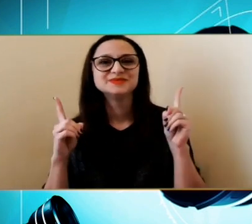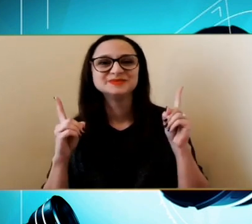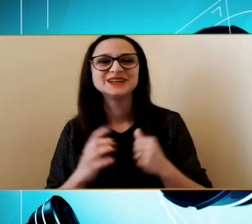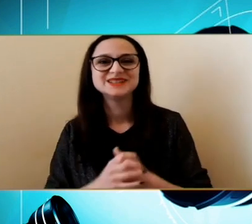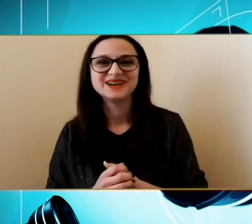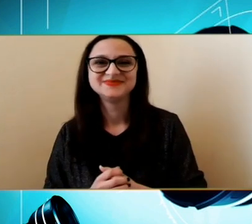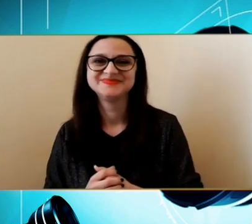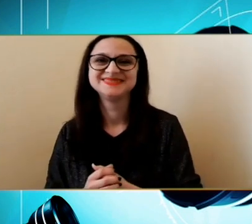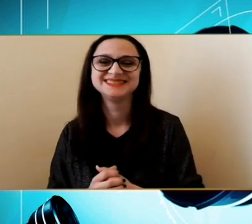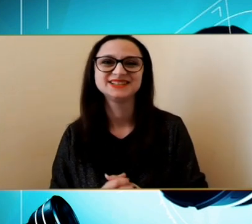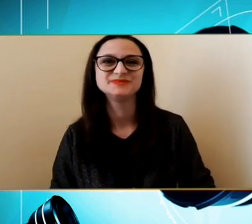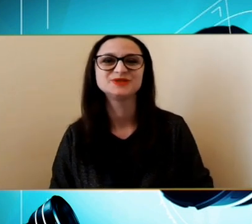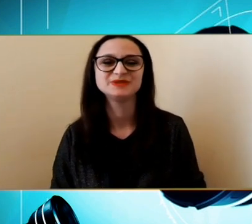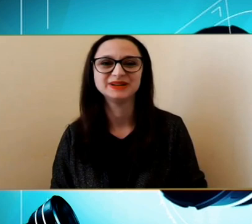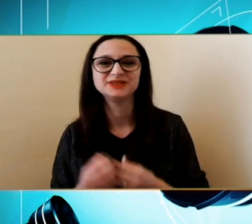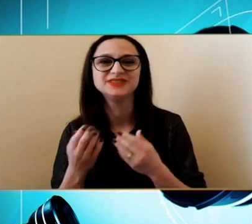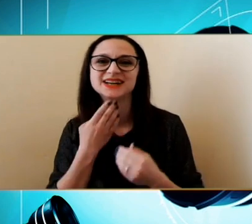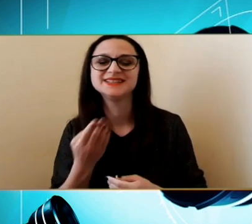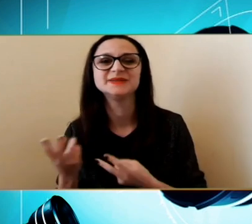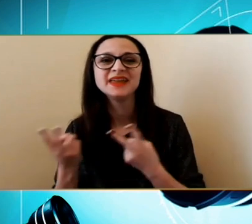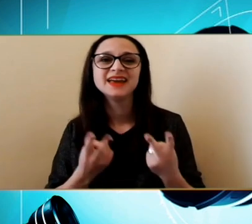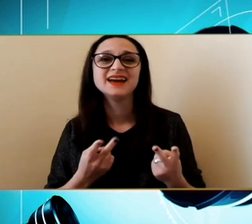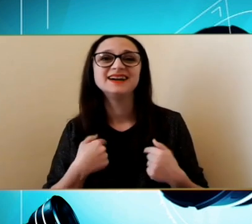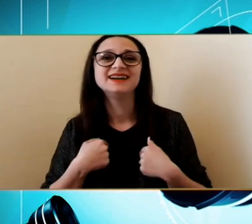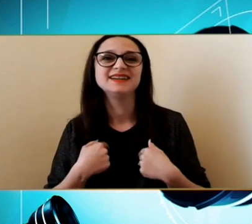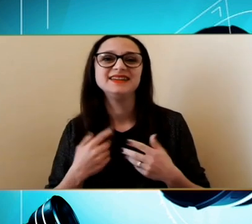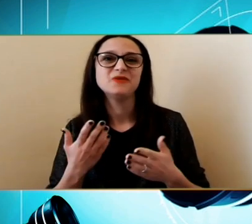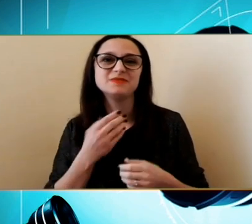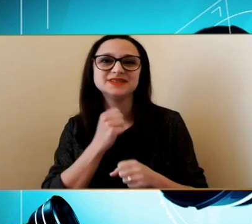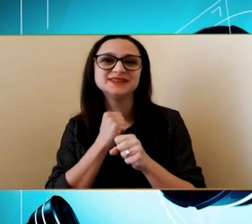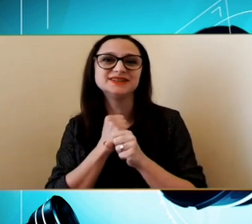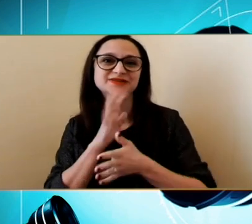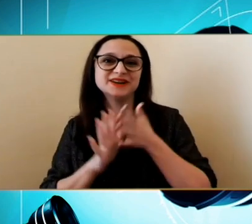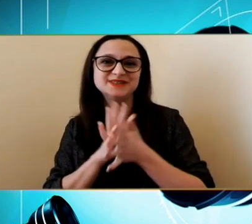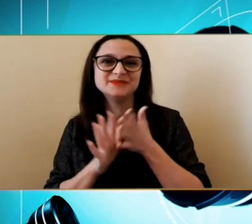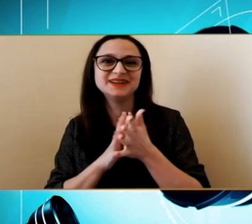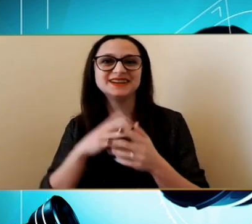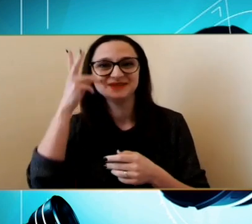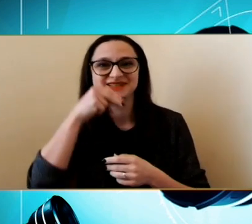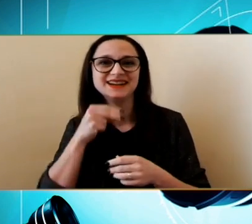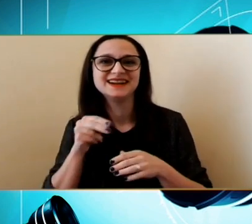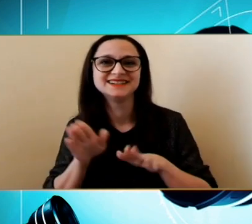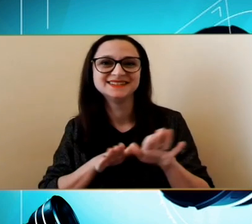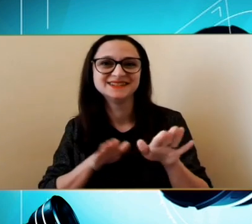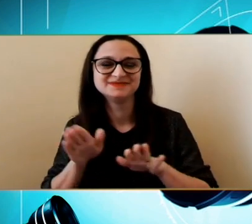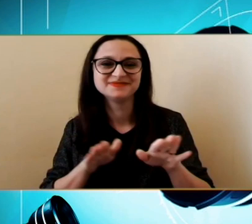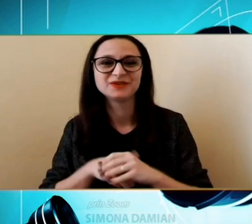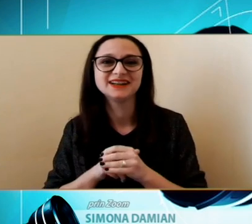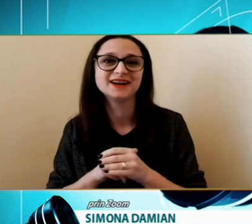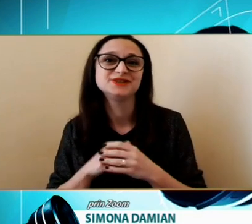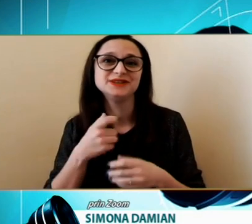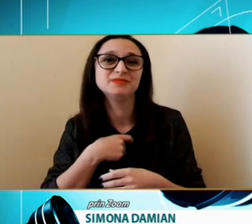Bună ziua Și mulțumim pentru invitație Eu am să Fac și semne Ca să mă întăleagă